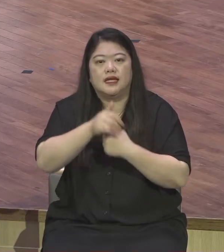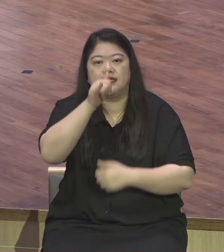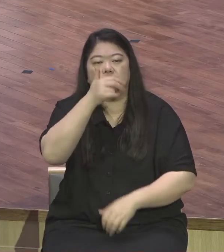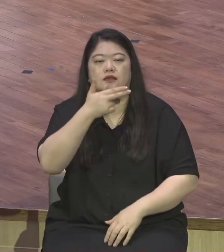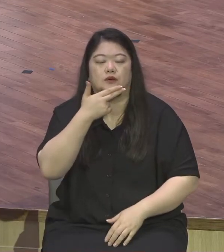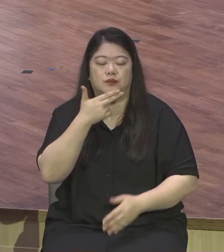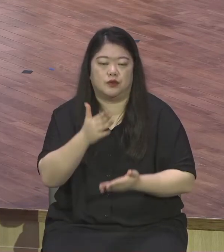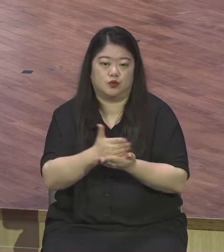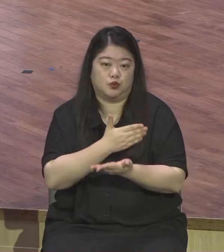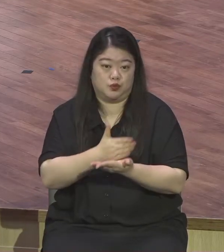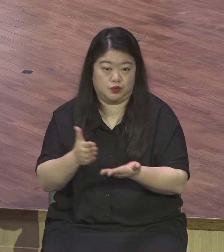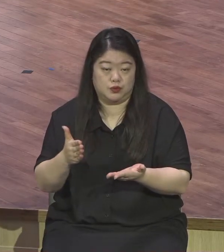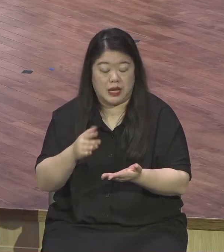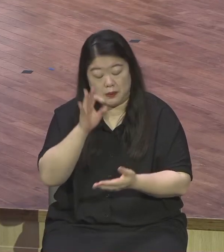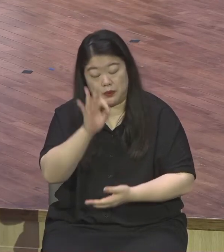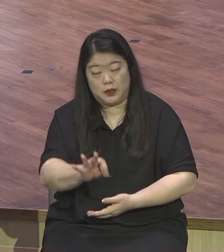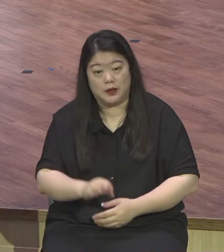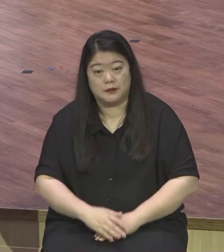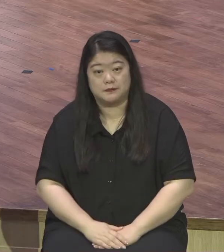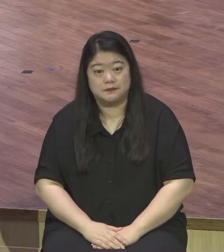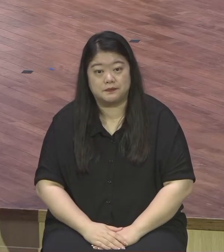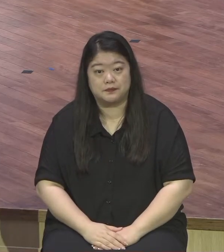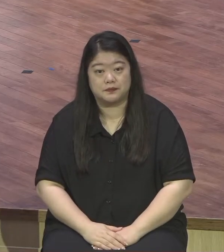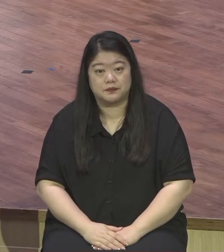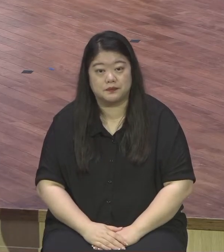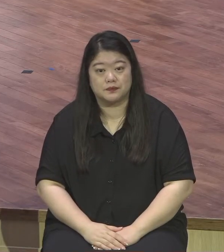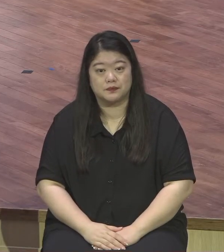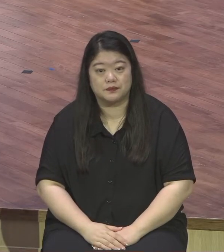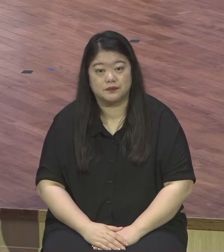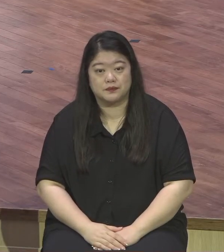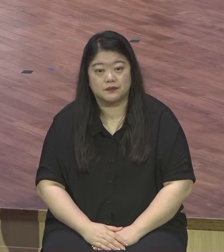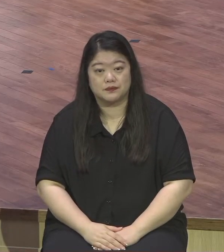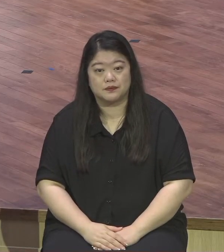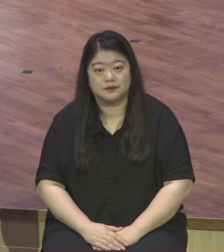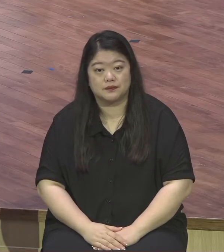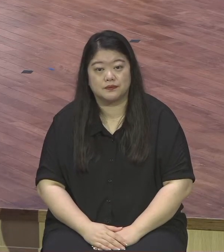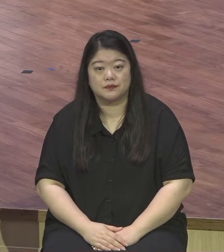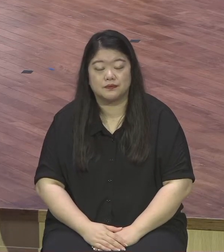예수님 책임이 없어요 예수님은 다 할 거 다 했어요 자기들 마음 자세입니다